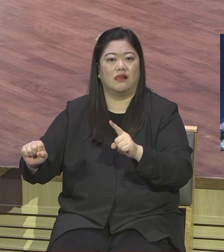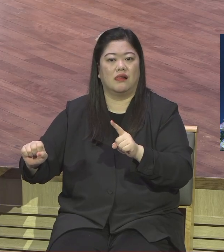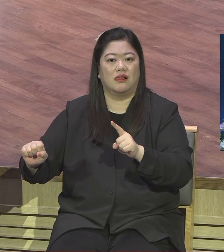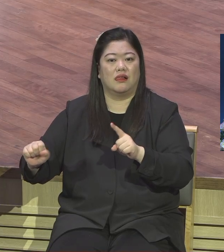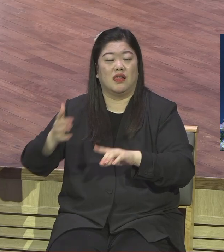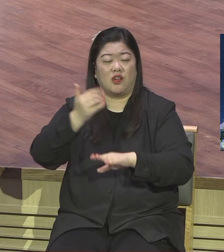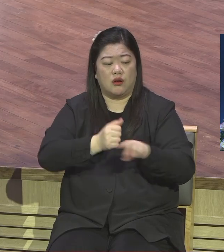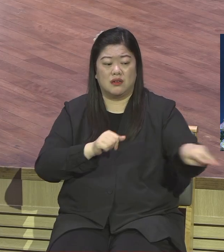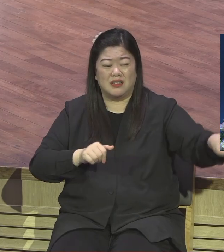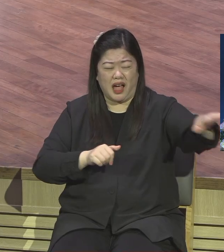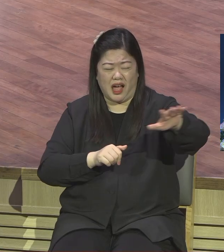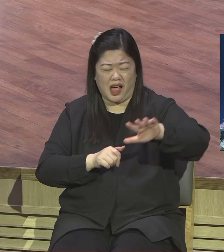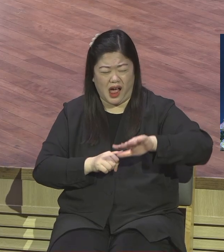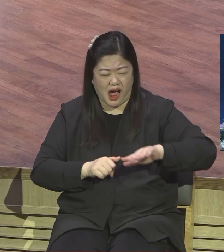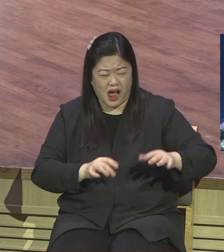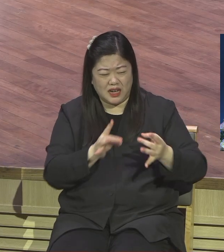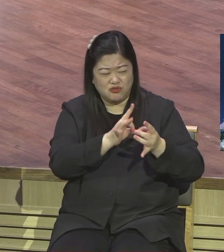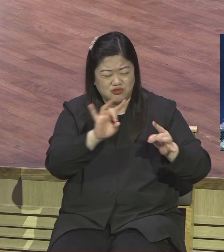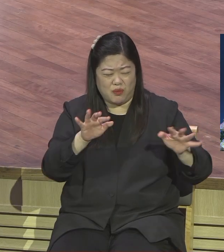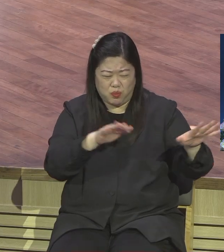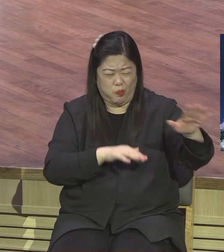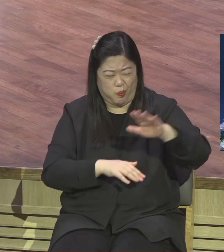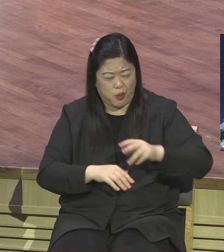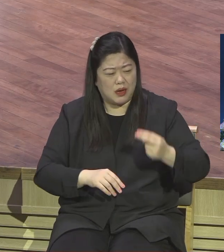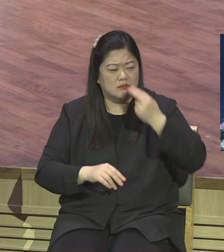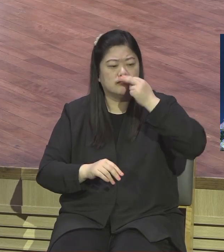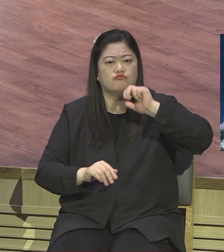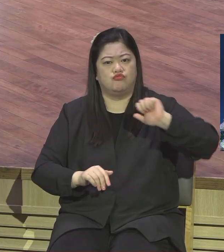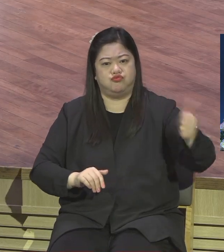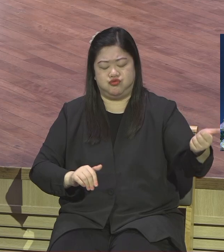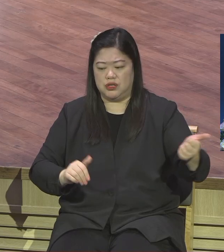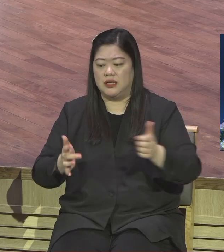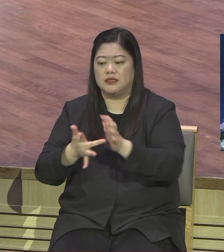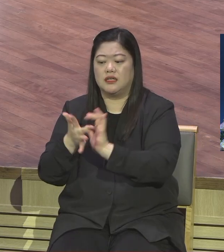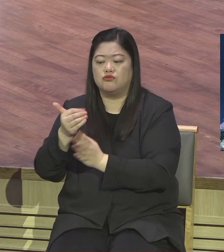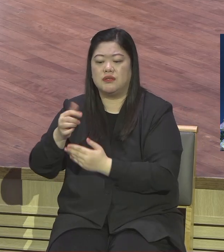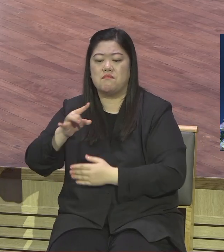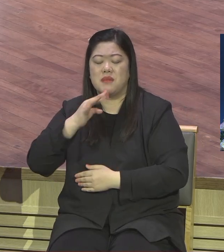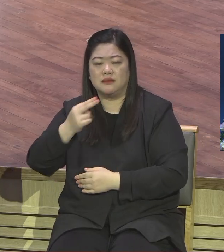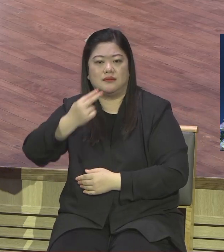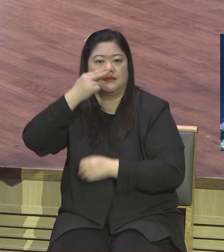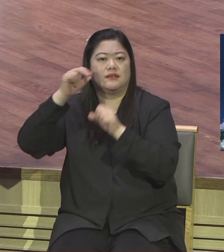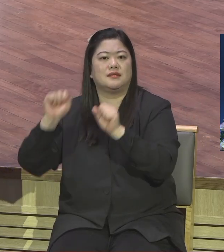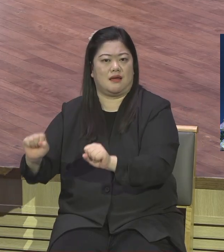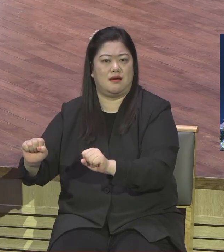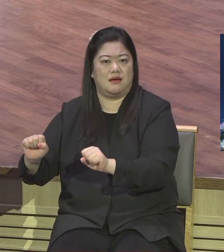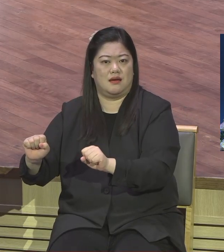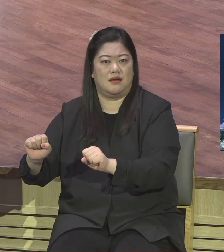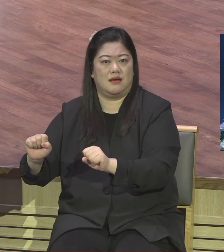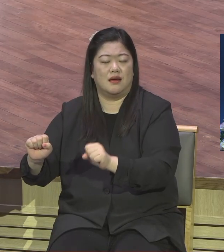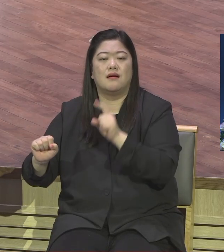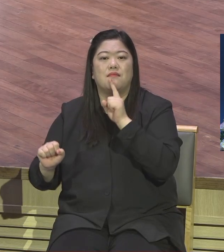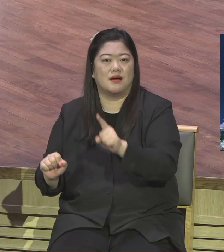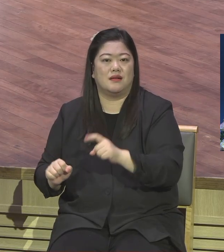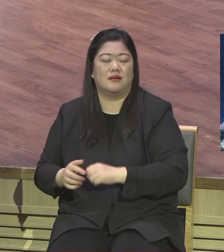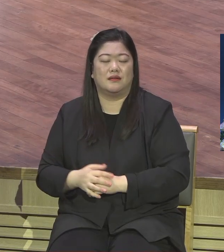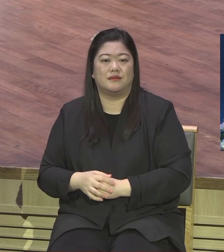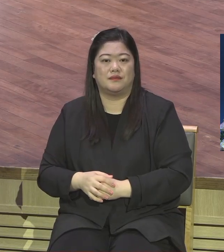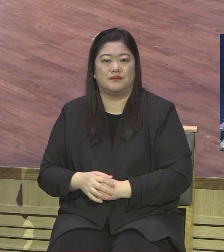무익한 거 아무 소용없는 존재고 오직 하나님만이 참신입니다 라고 하는 고백이에요